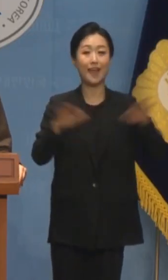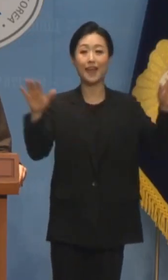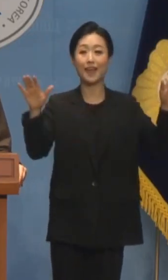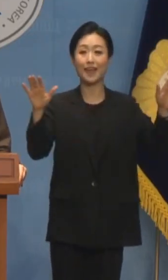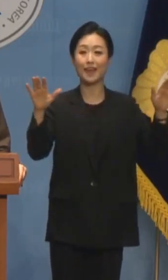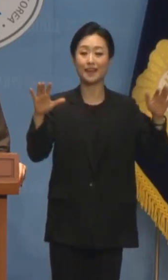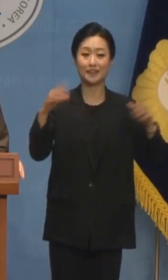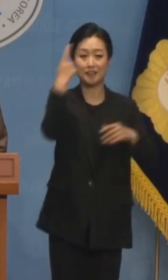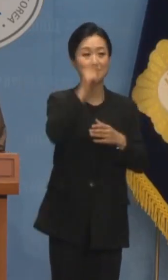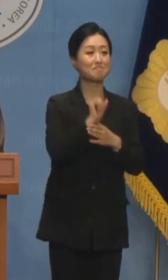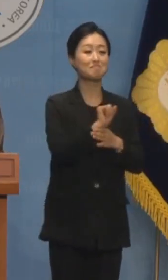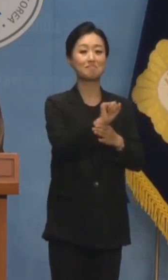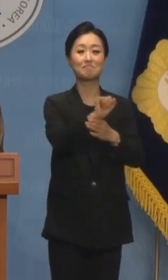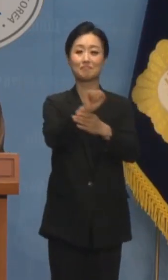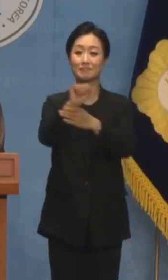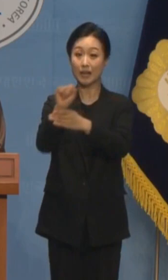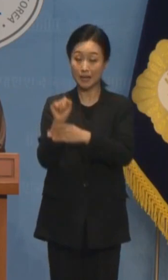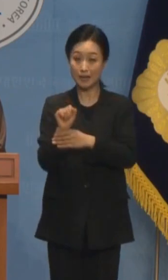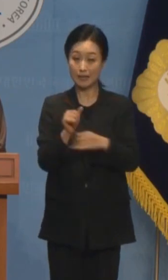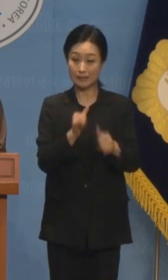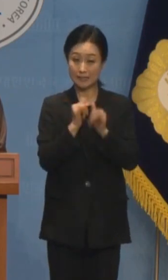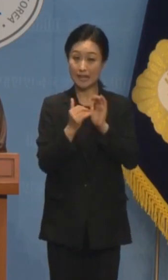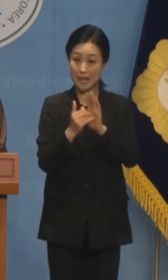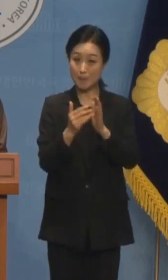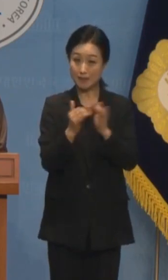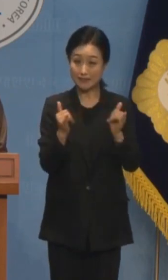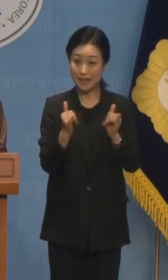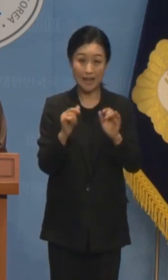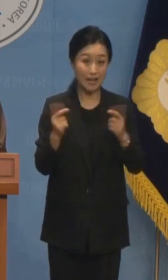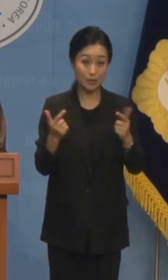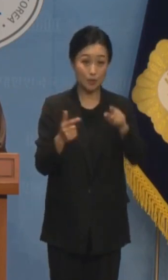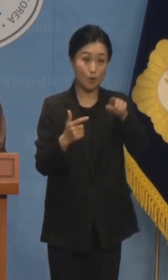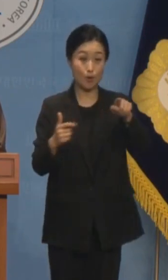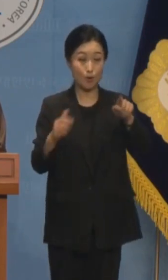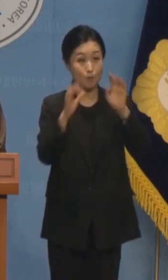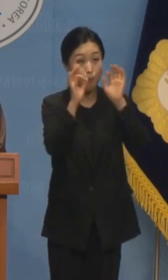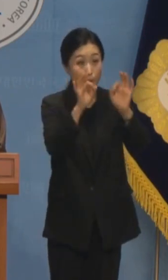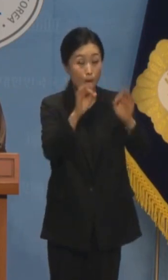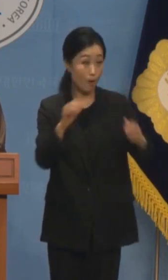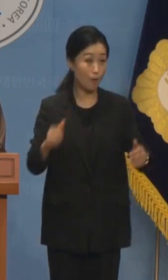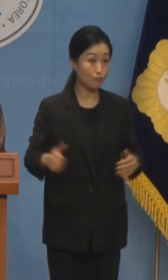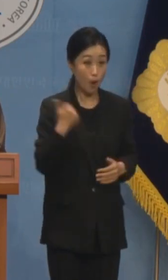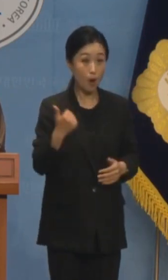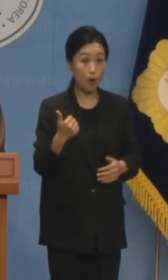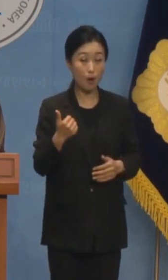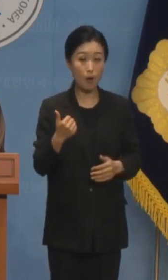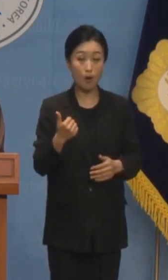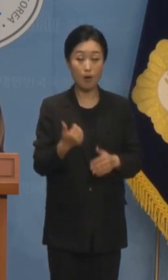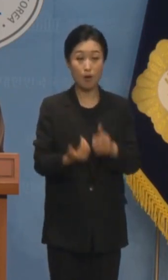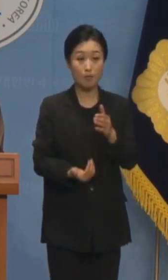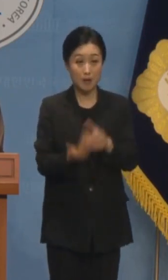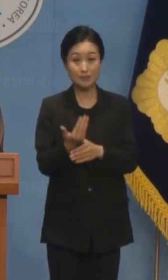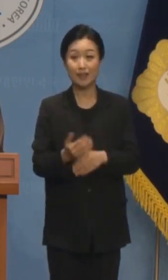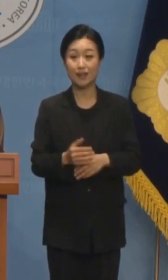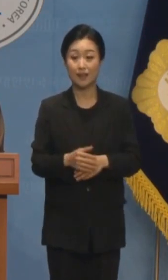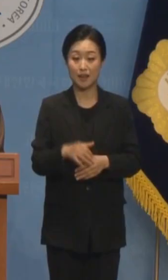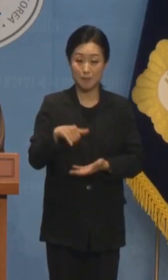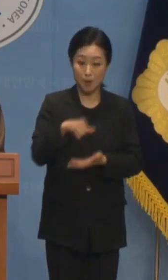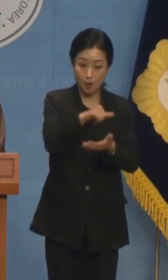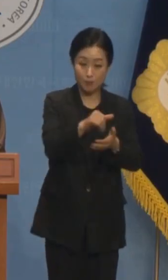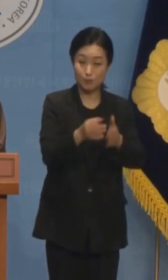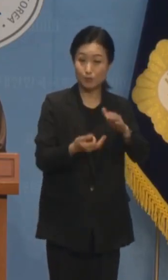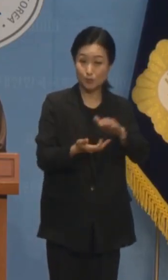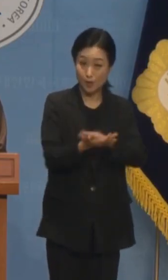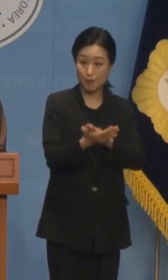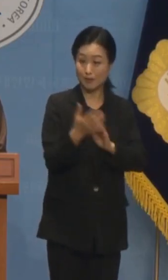겁니다 자살 예방자가 아니라 분노 유발자 김건희입니다 명품 가방 수수 사건을